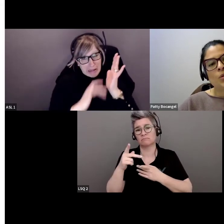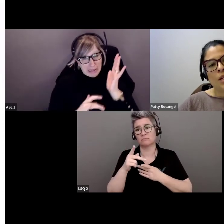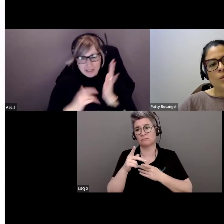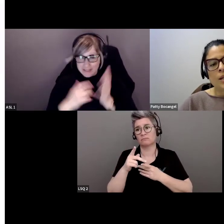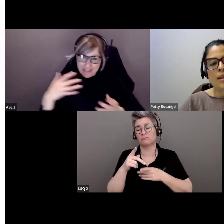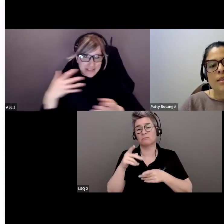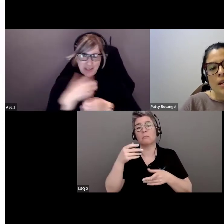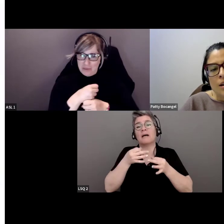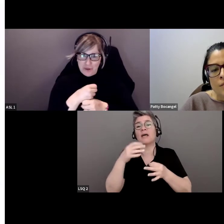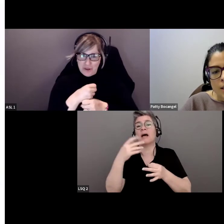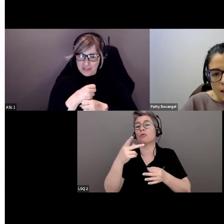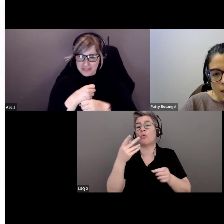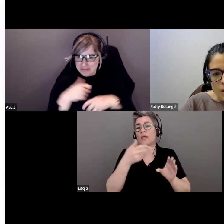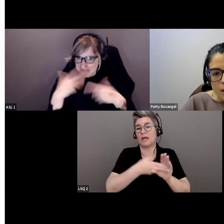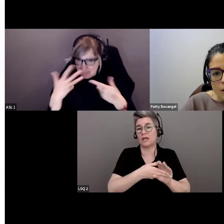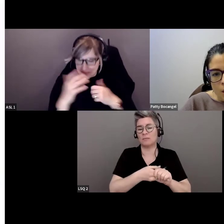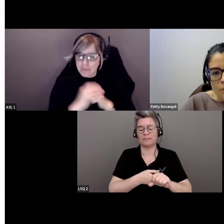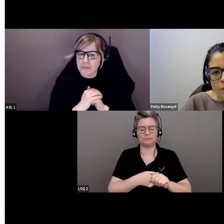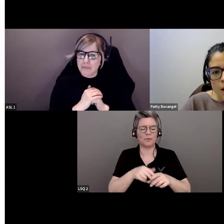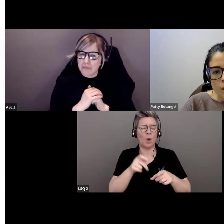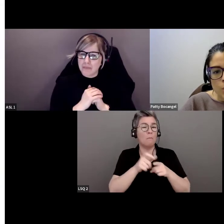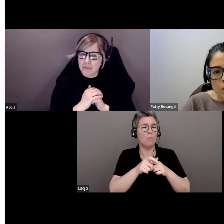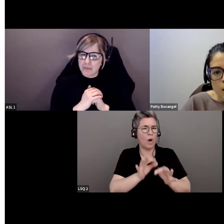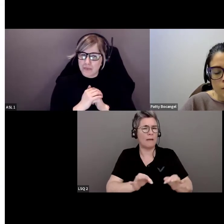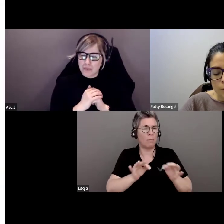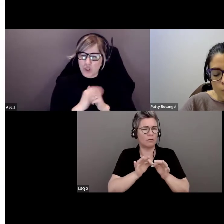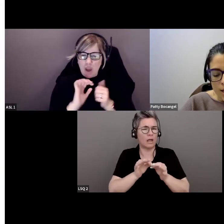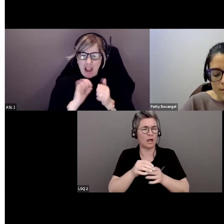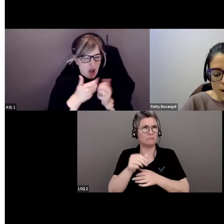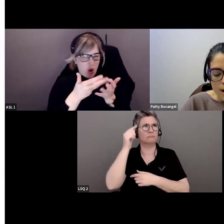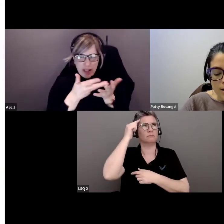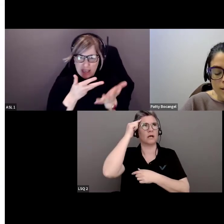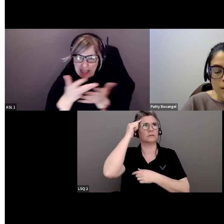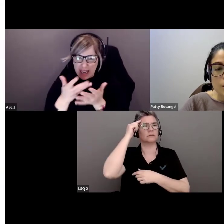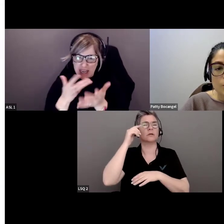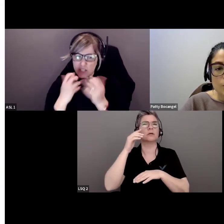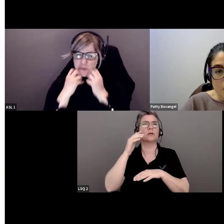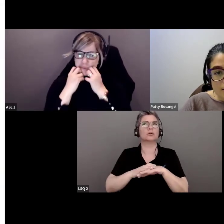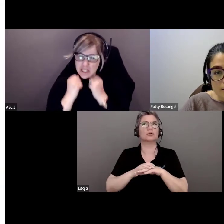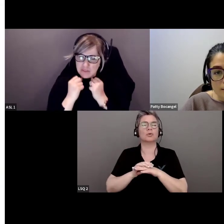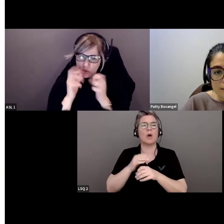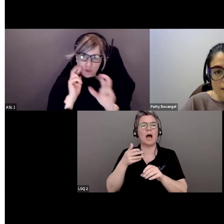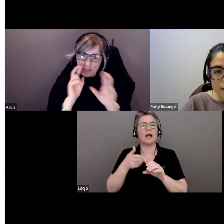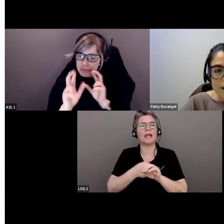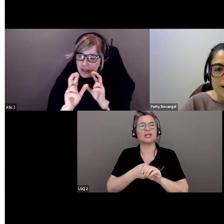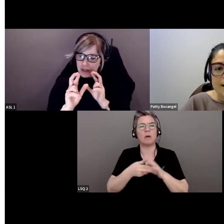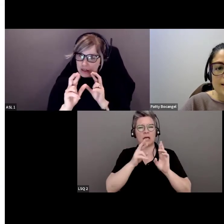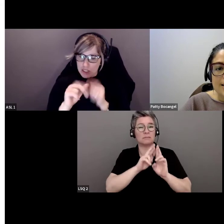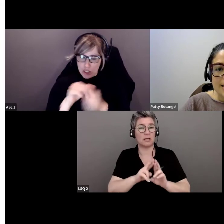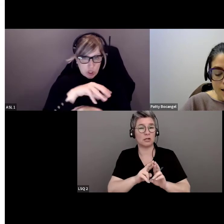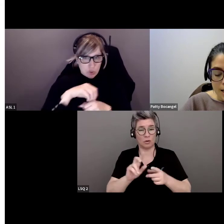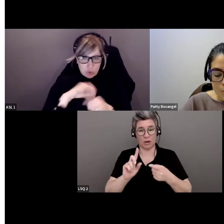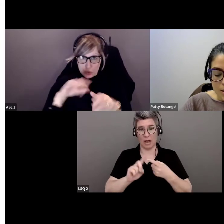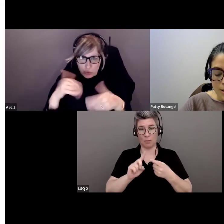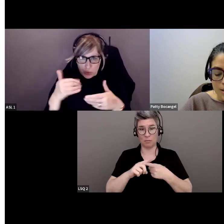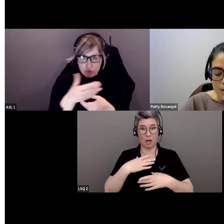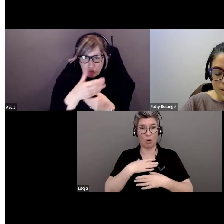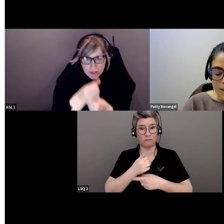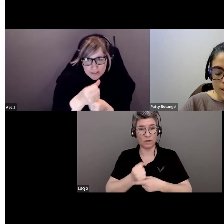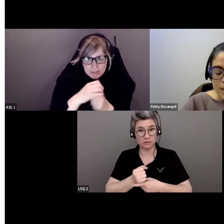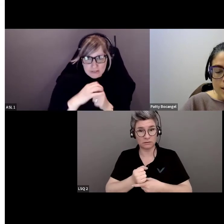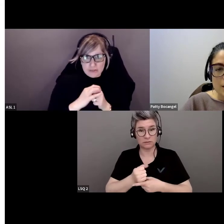'engagement. Pour résumer, quelques mots clés me viennent à l'esprit quand je pense à un engagement respectueux. D'abord, confiance,